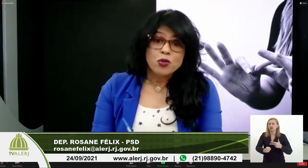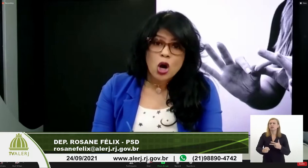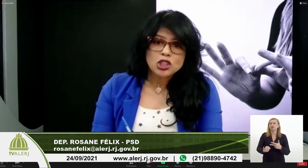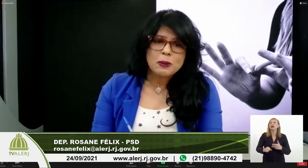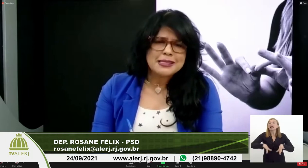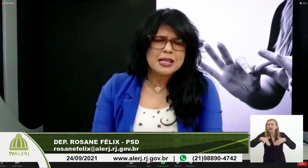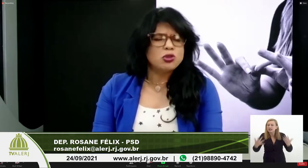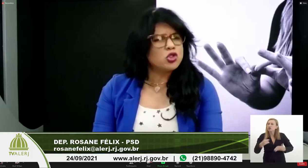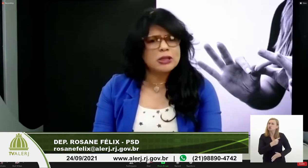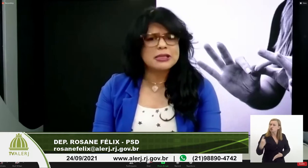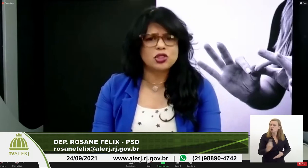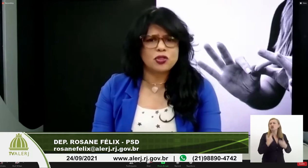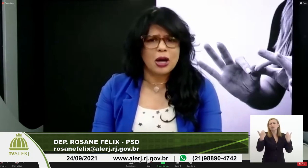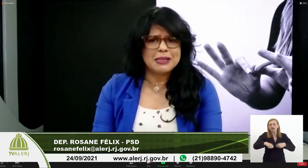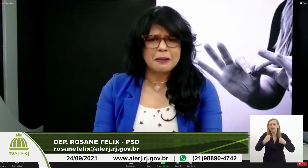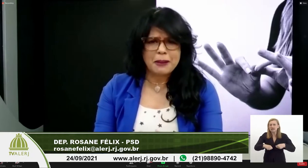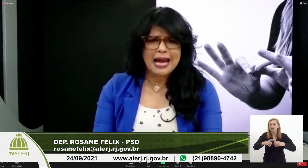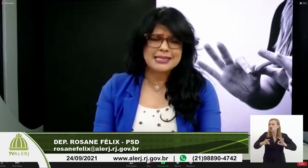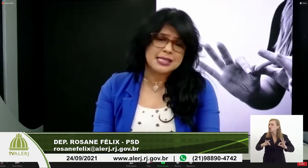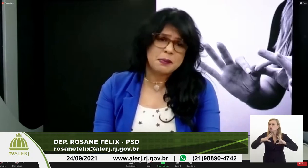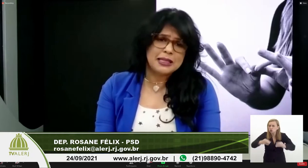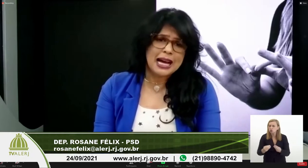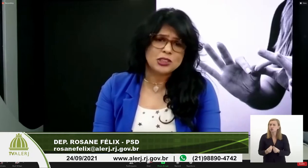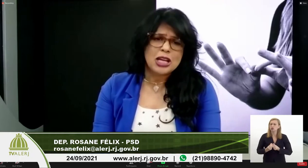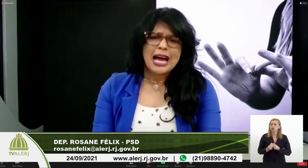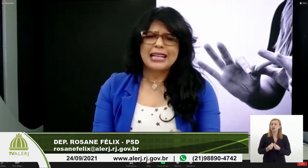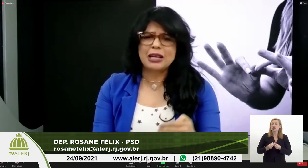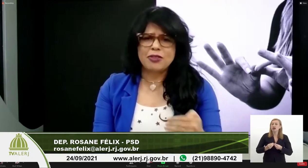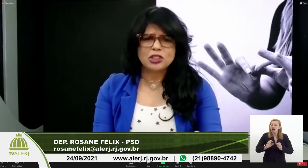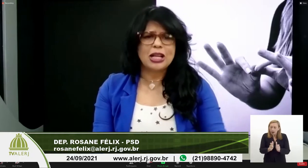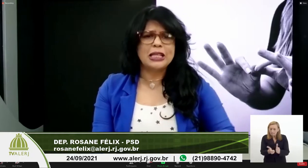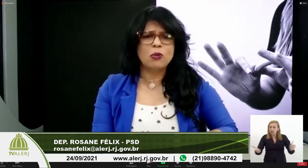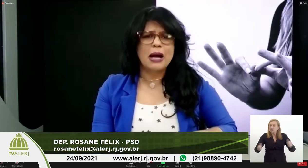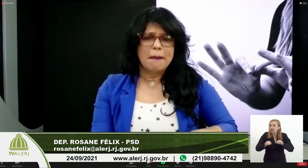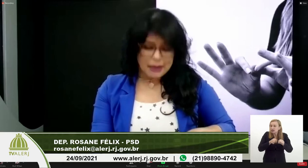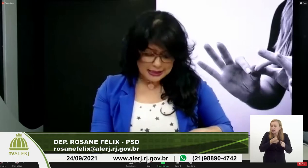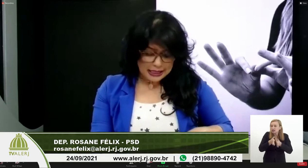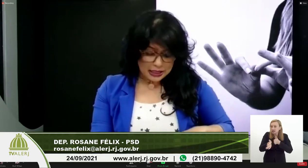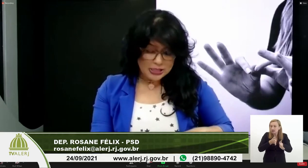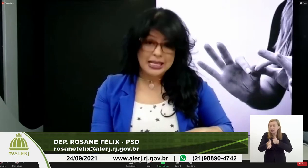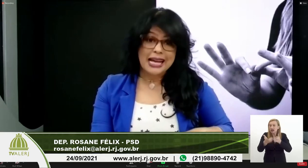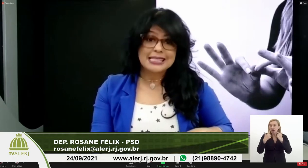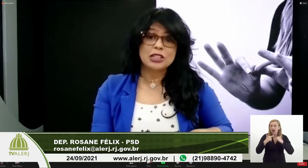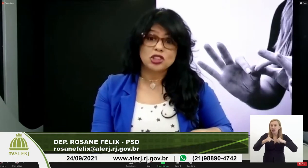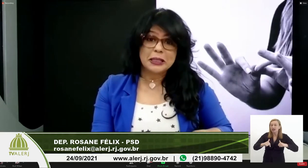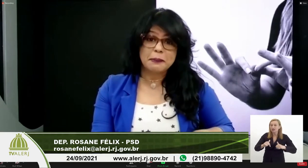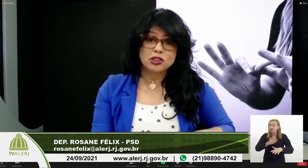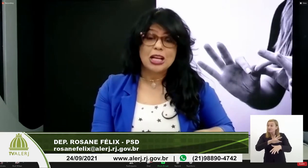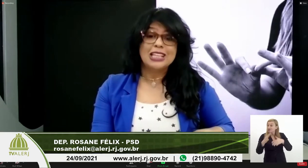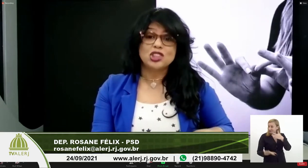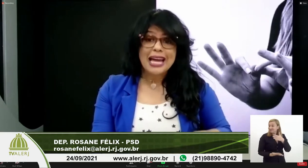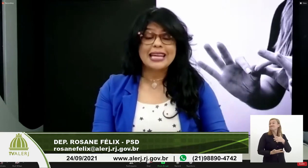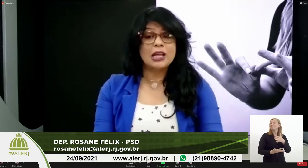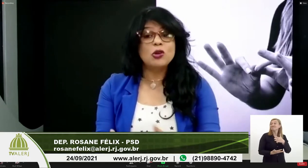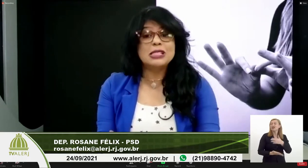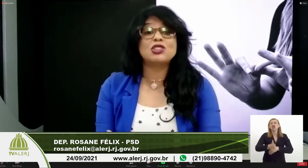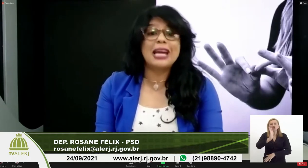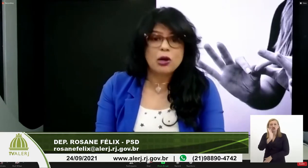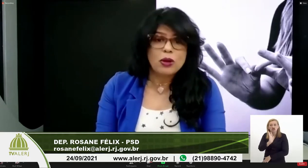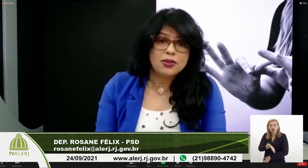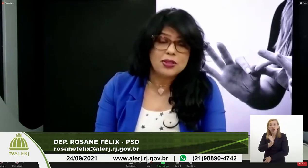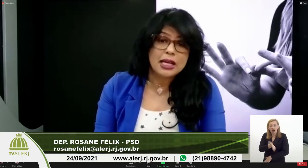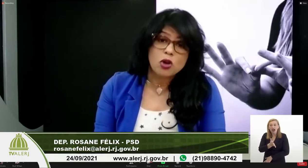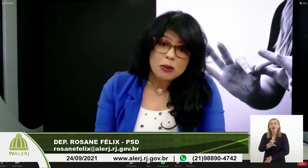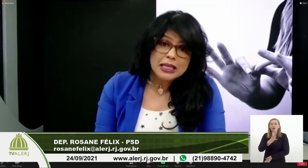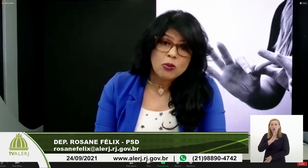Então, nós precisamos de todas as formas ampliar a acessibilidade, através da língua brasileira de sinais, as libras, já é, que inclusive